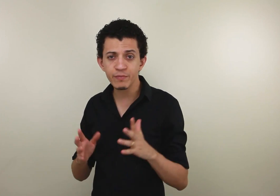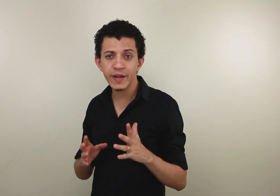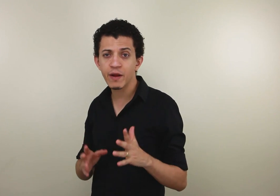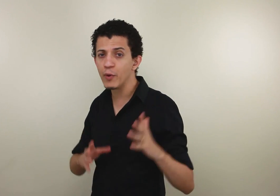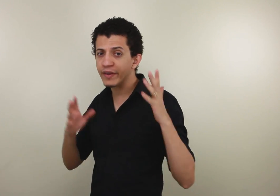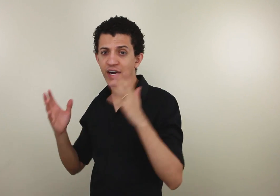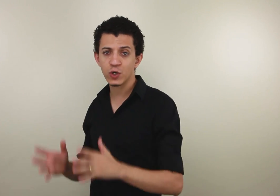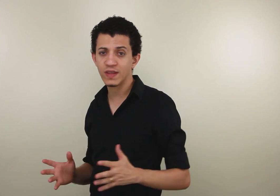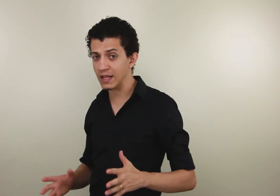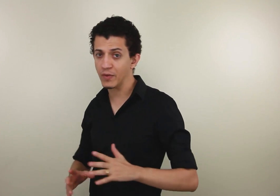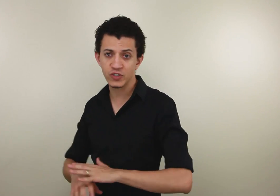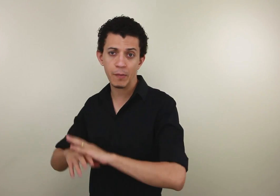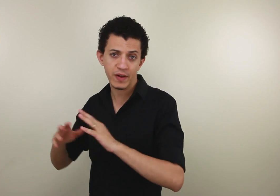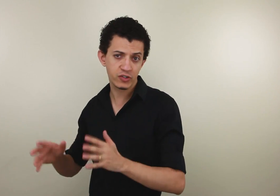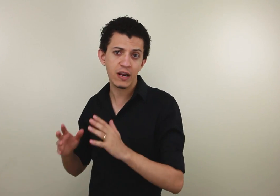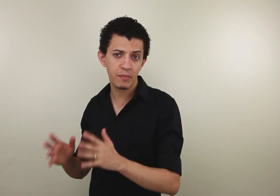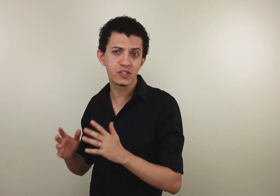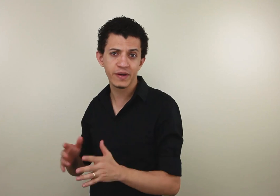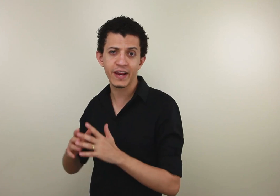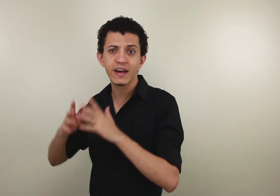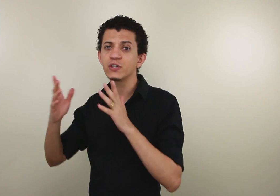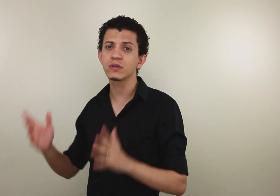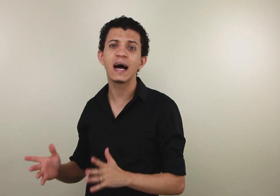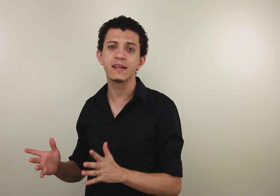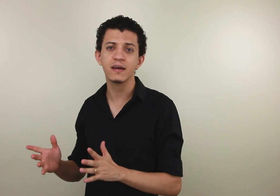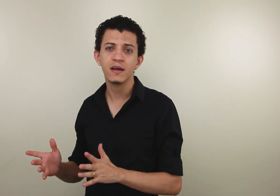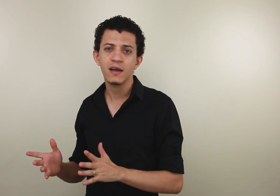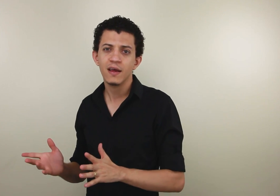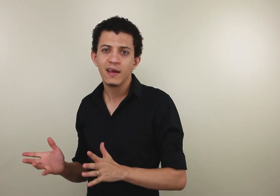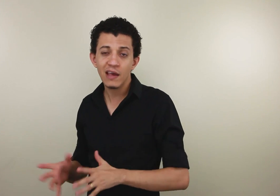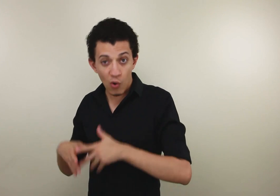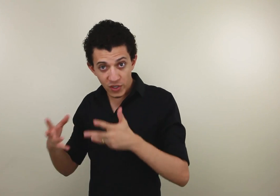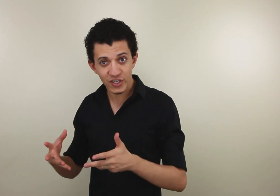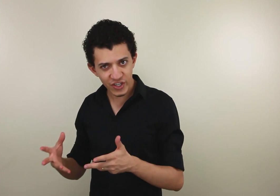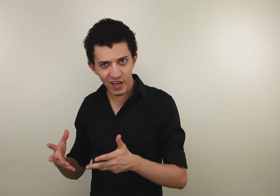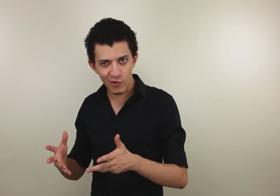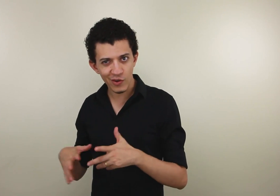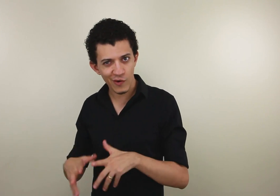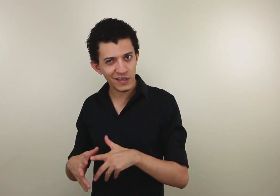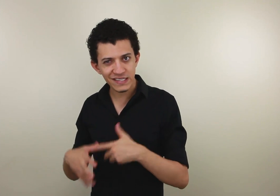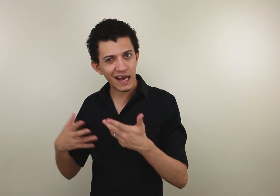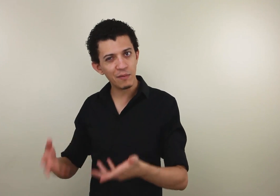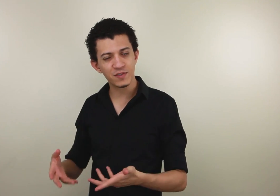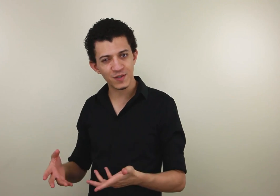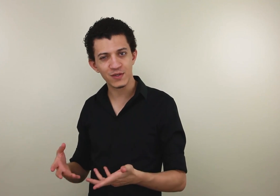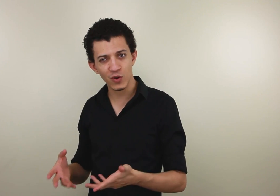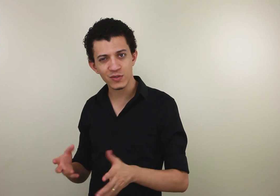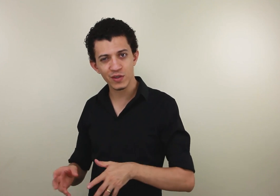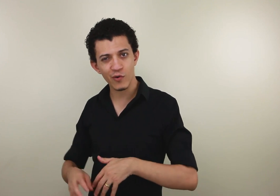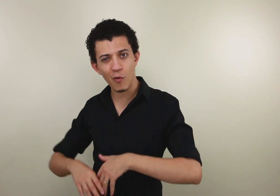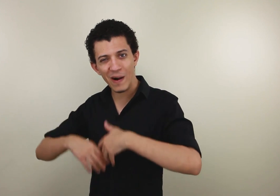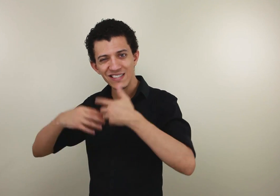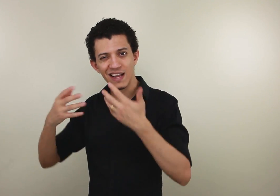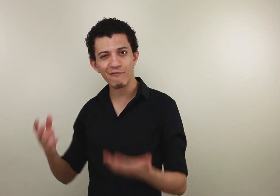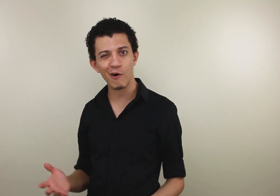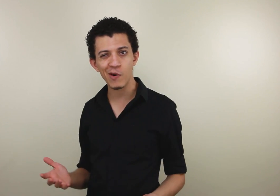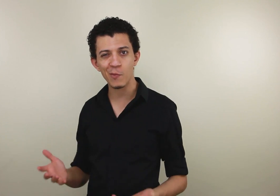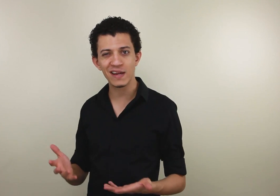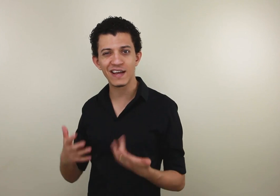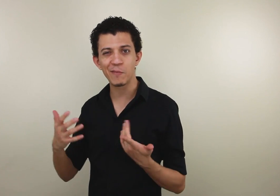de maneira muito encaixotada porque eu tinha aprendido a Libras de maneira encaixotada. E hoje em dia, quando eu vou ensinar Libras para as pessoas, quando eu vou compartilhar a forma como elas devem